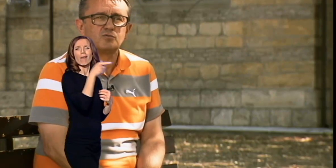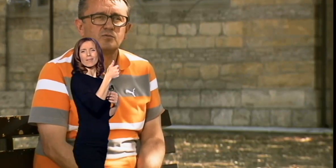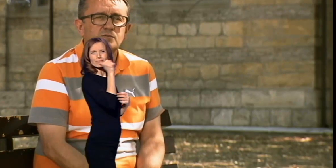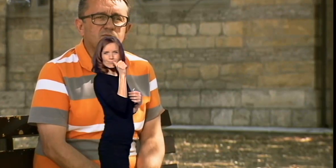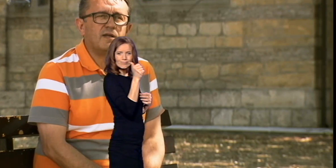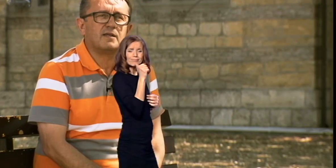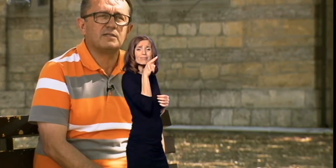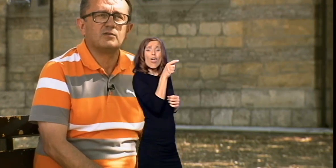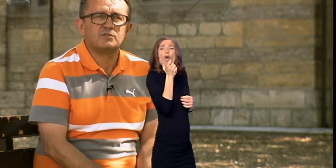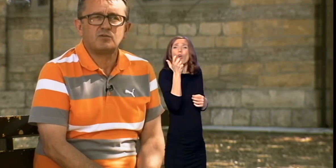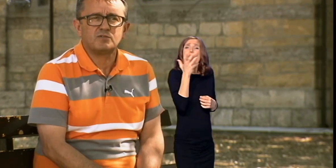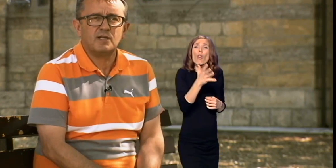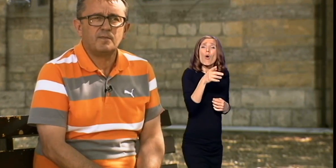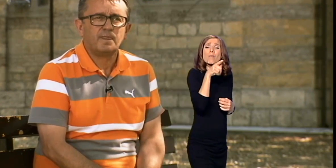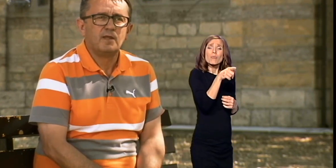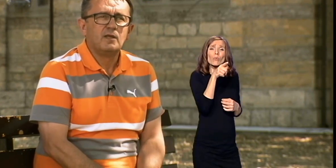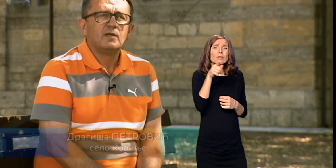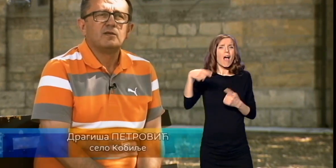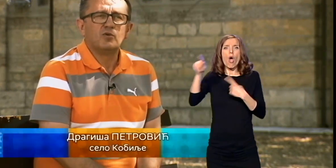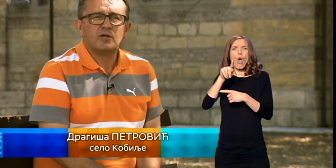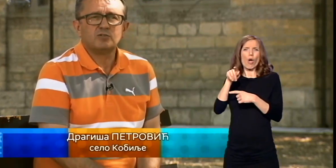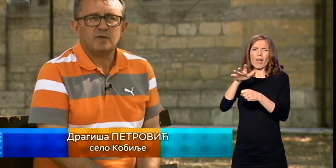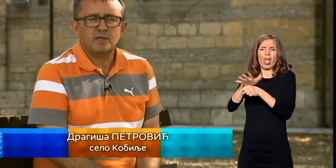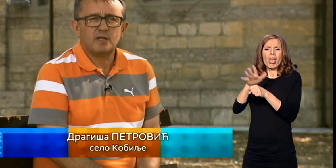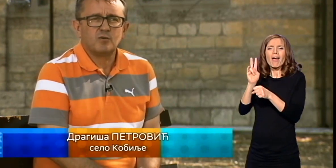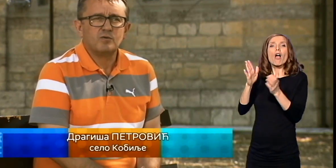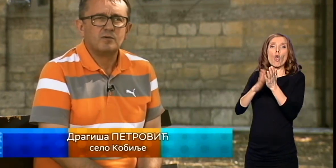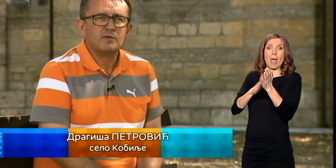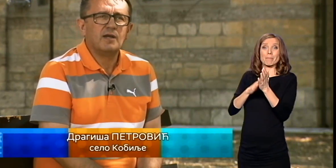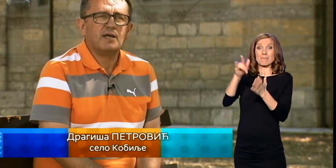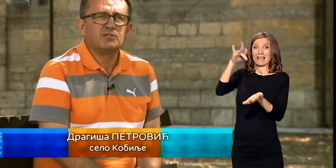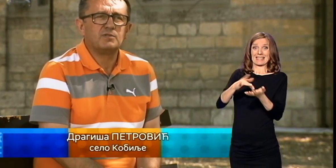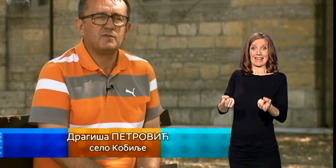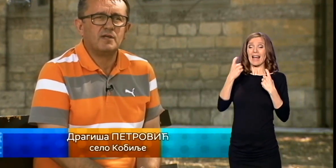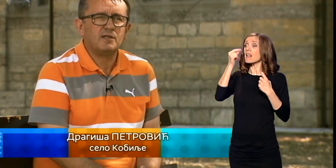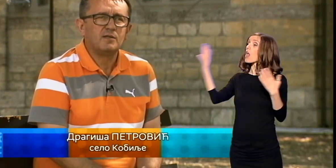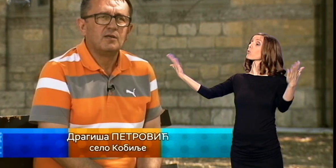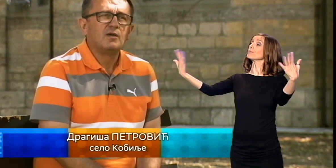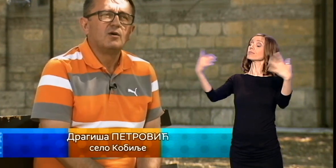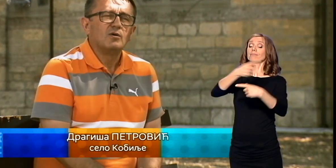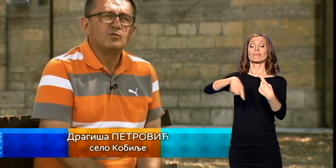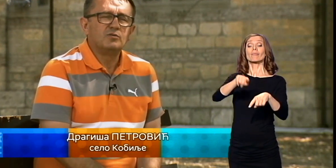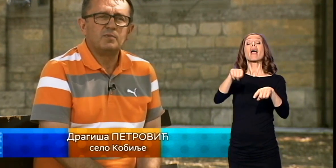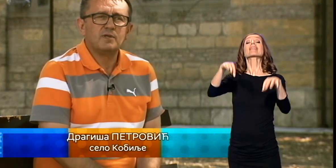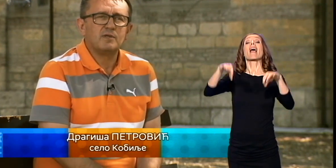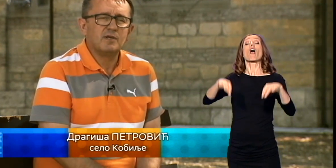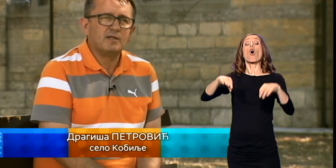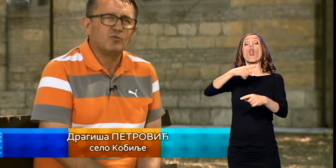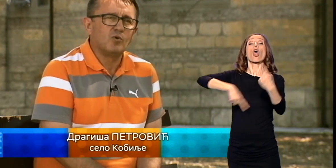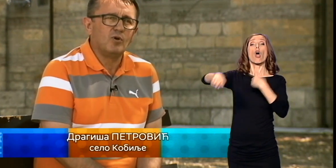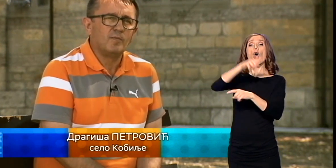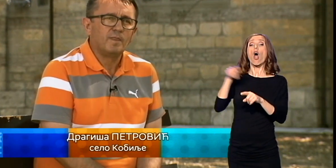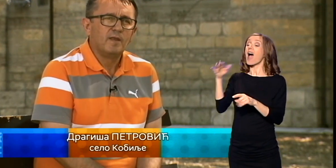tako, da su zvali građani u centru sela i organizovali igranku. Gajdaši bi svirali, ljudi bi